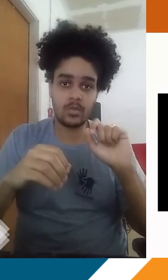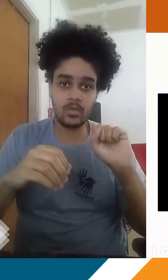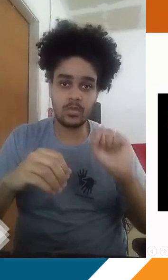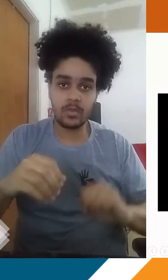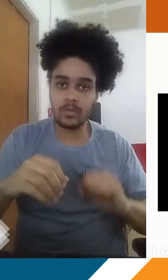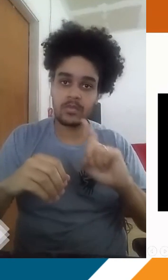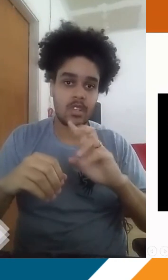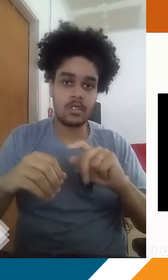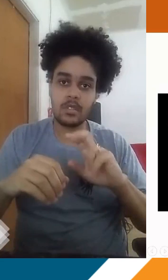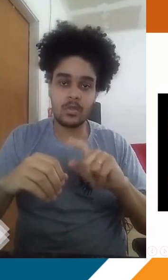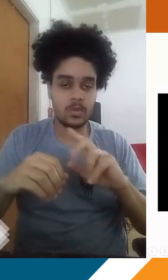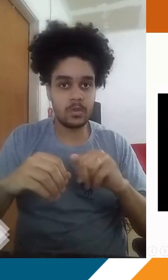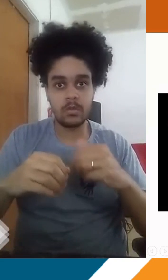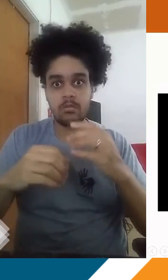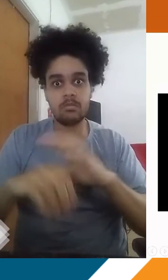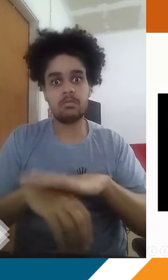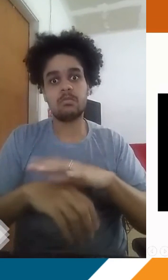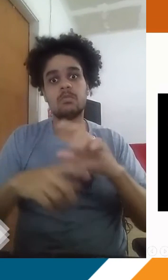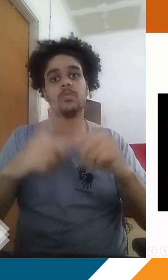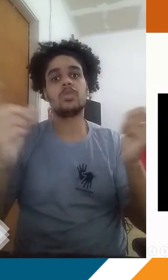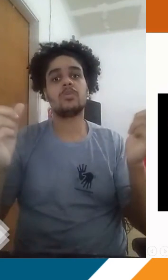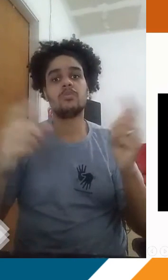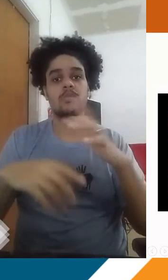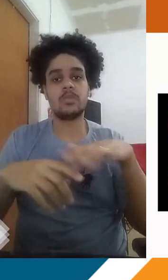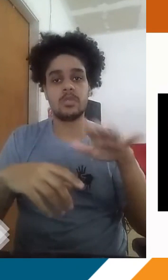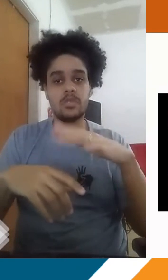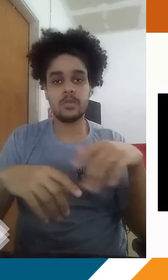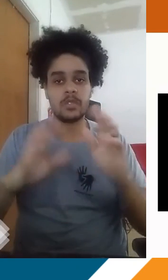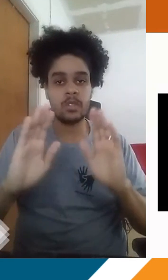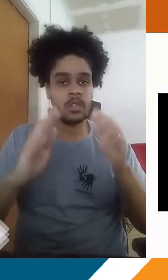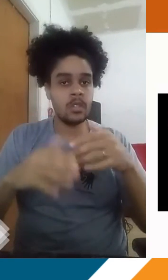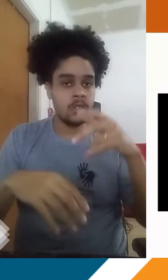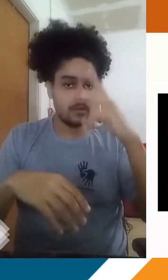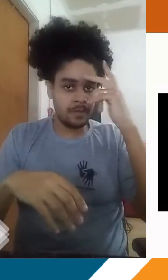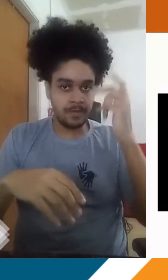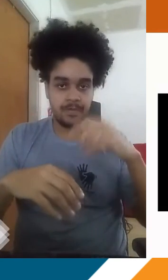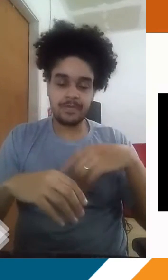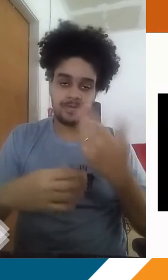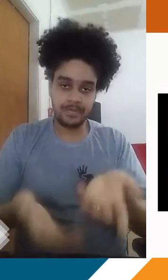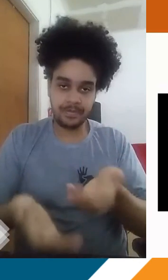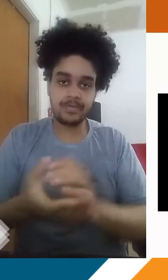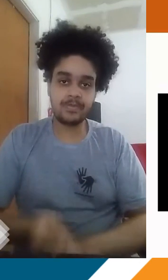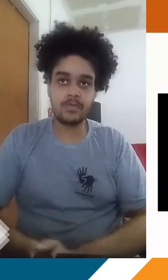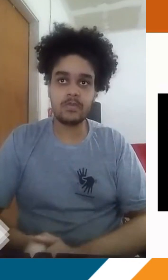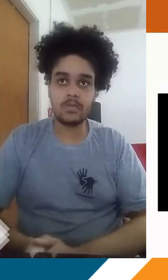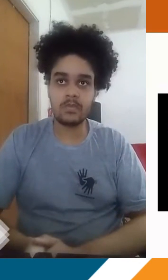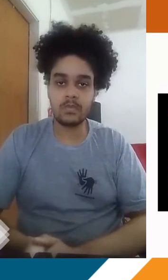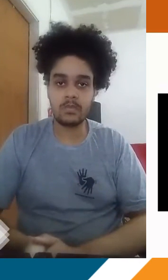Polo Sul e não necessariamente sobre os grandes espaços, com as maiores concentrações populacionais e etc, tá?